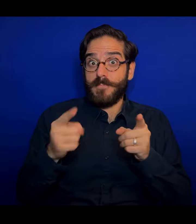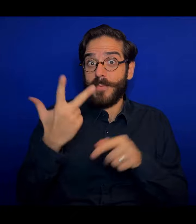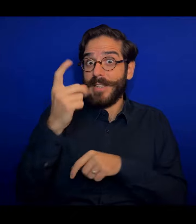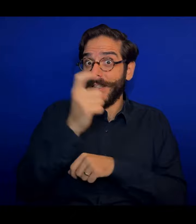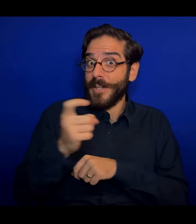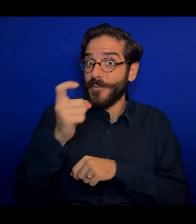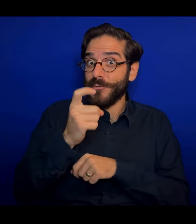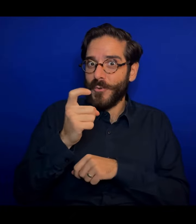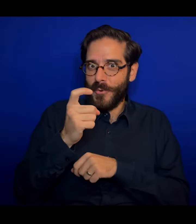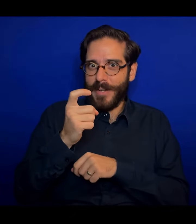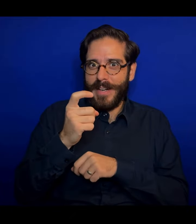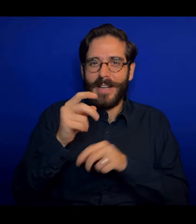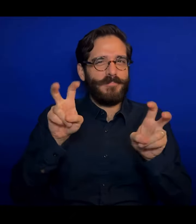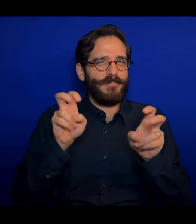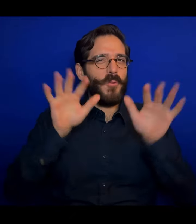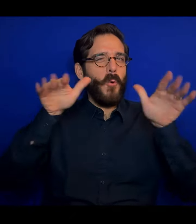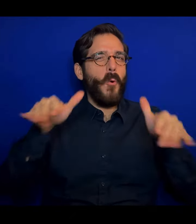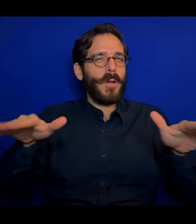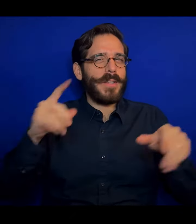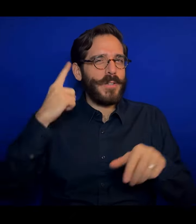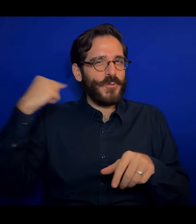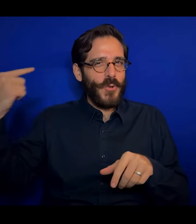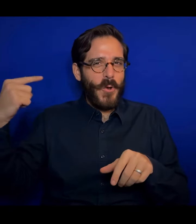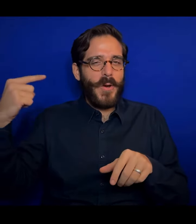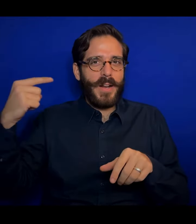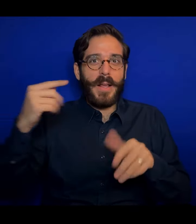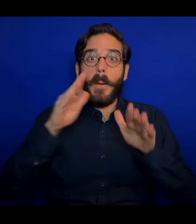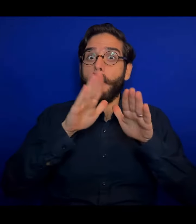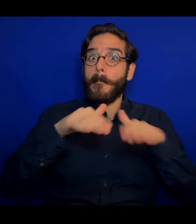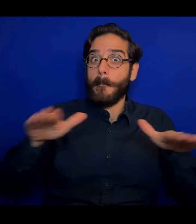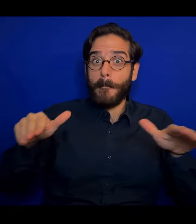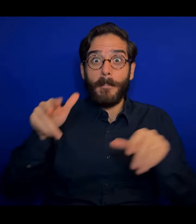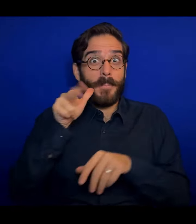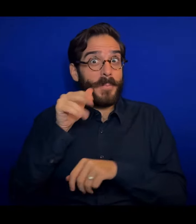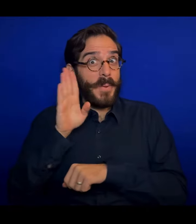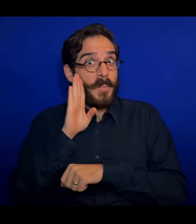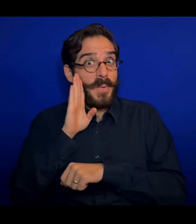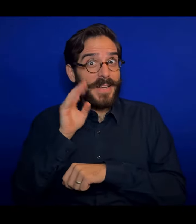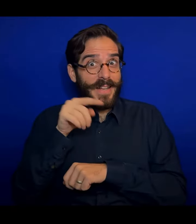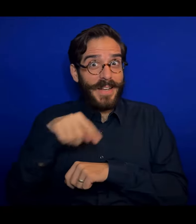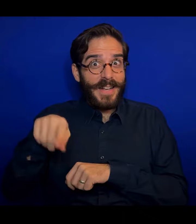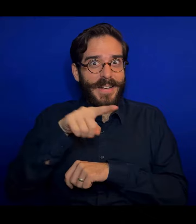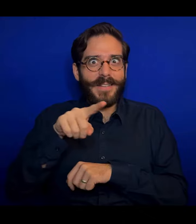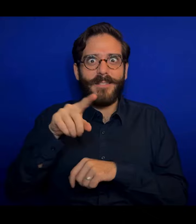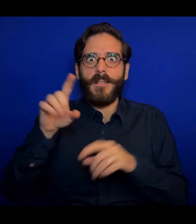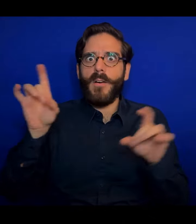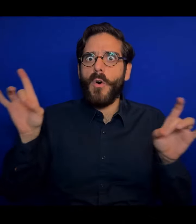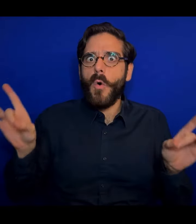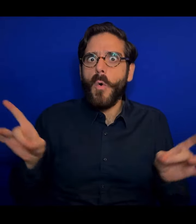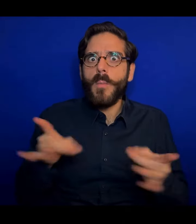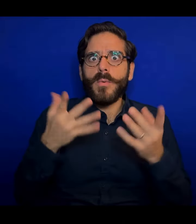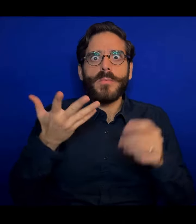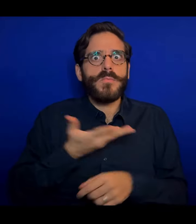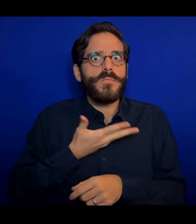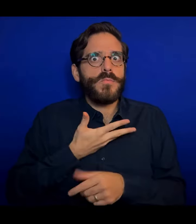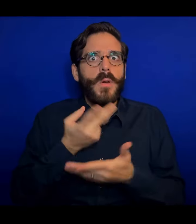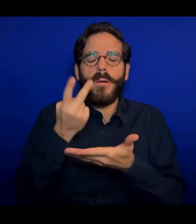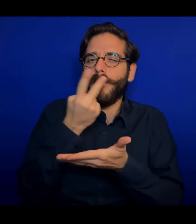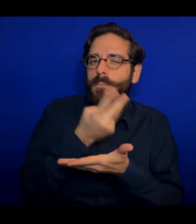giornate di Onde Sonore, bambini e bambine avranno l'opportunità di sperimentare,